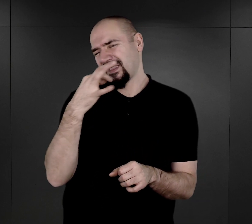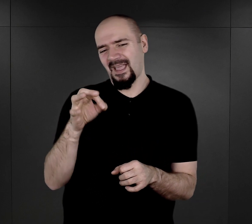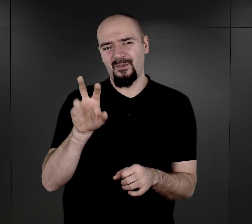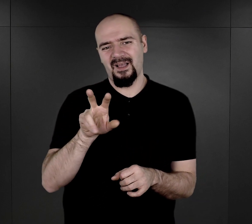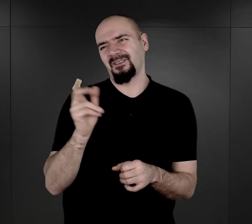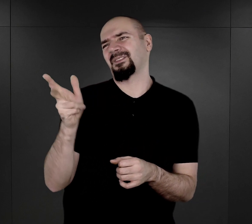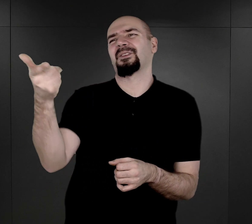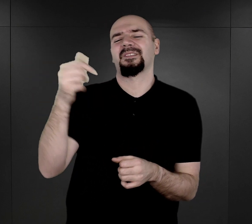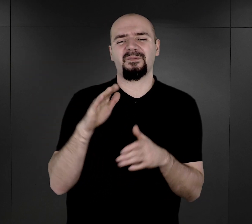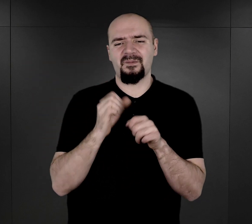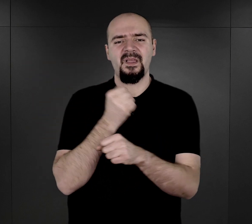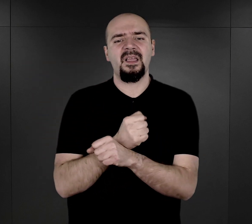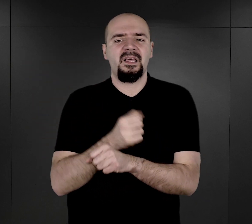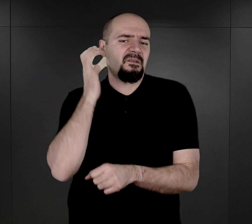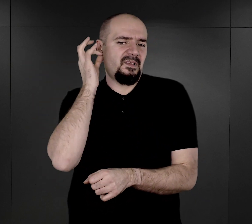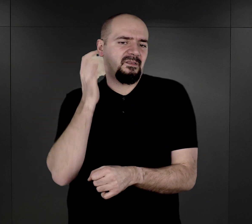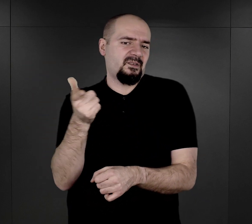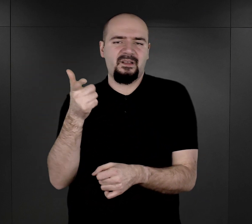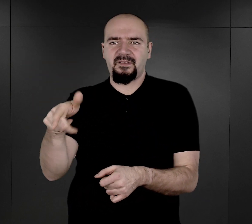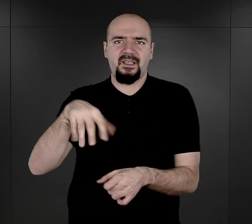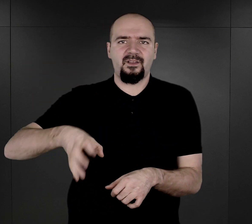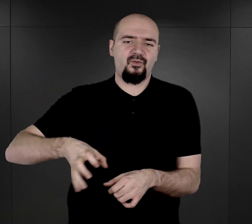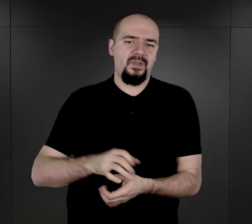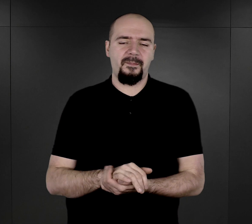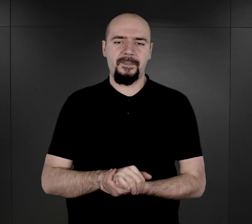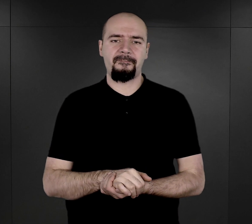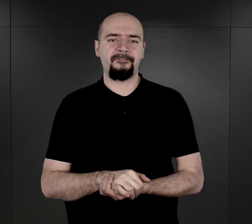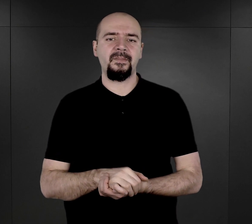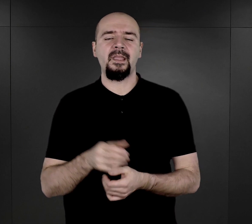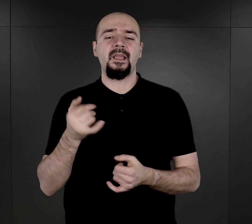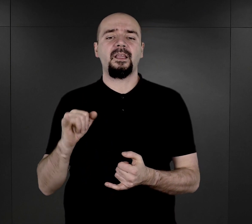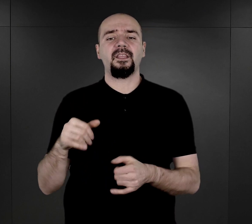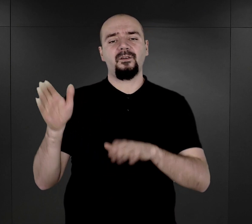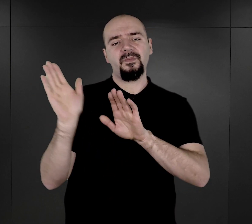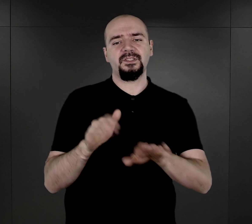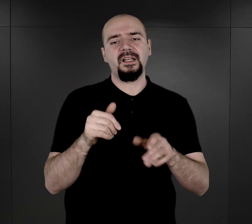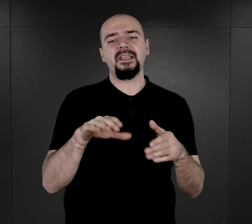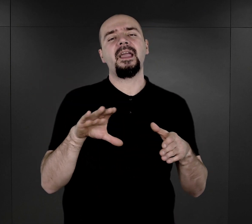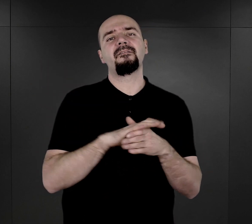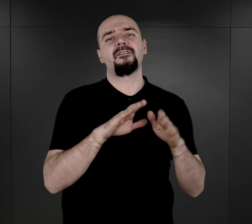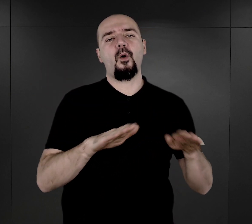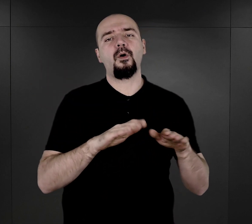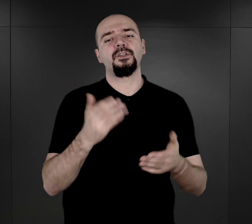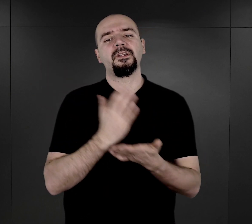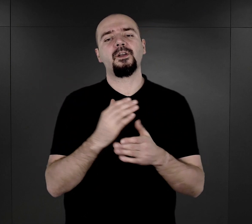więźniarki przywiezione akurat w danej grupie i umieszczała je w obozie tylko na podstawie